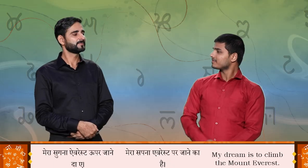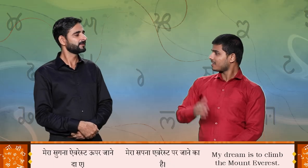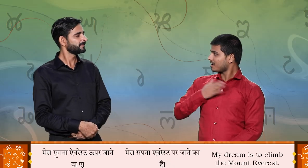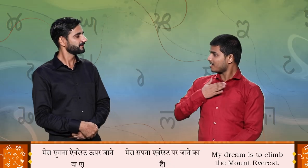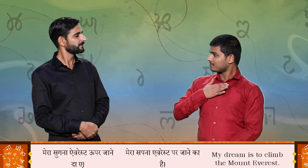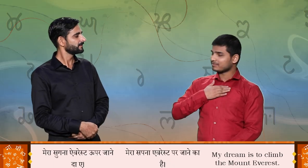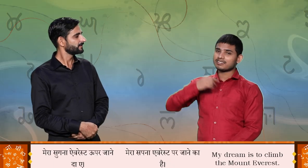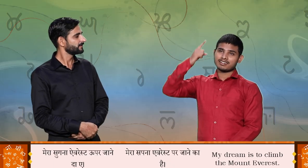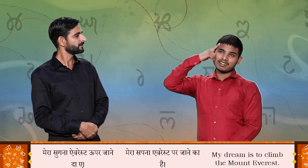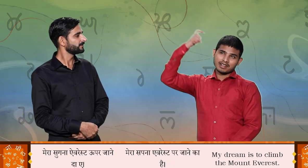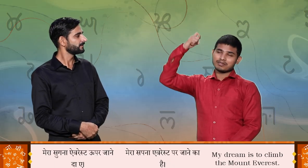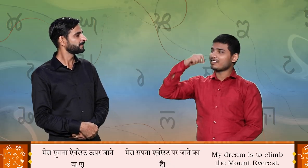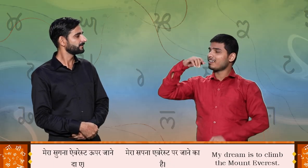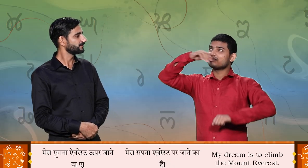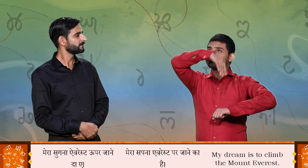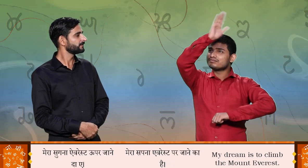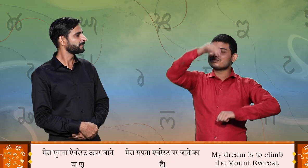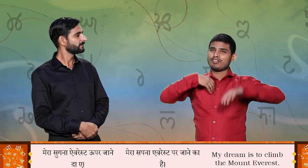मेरा सुगना एवरेस्ट उपर जाने दा है